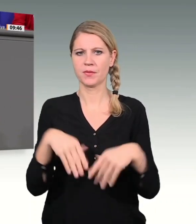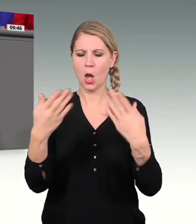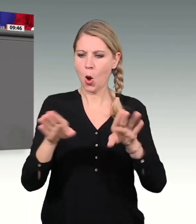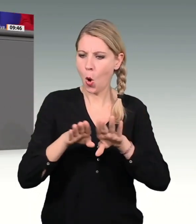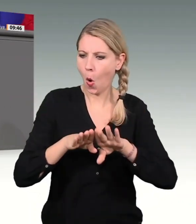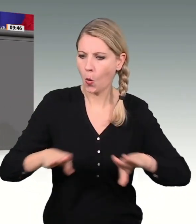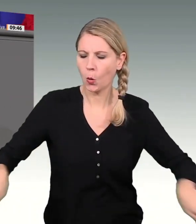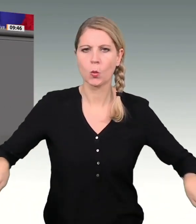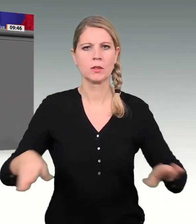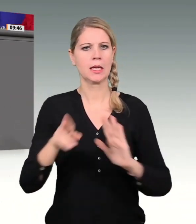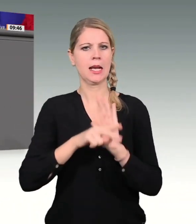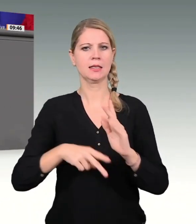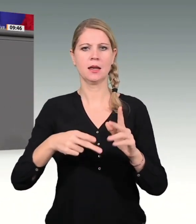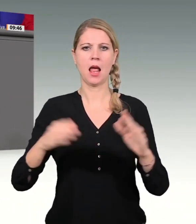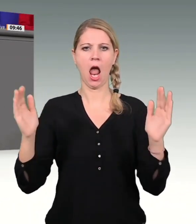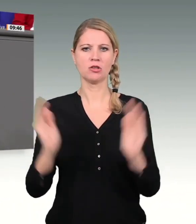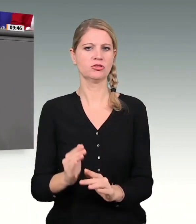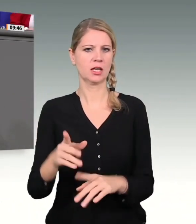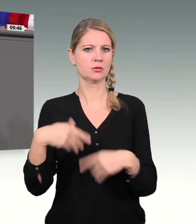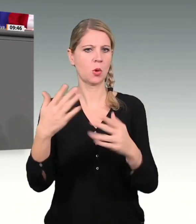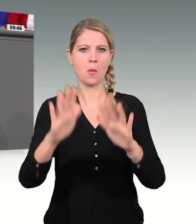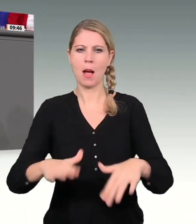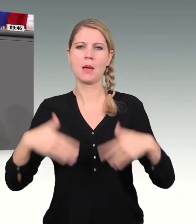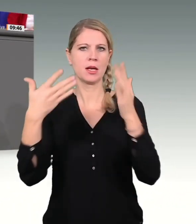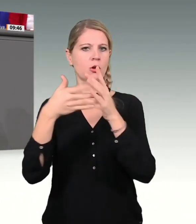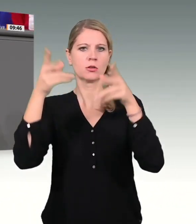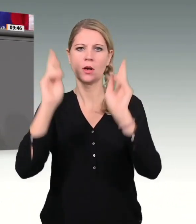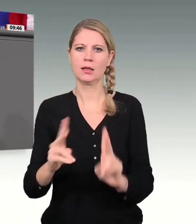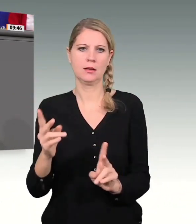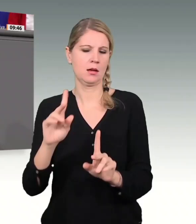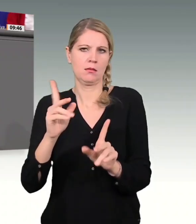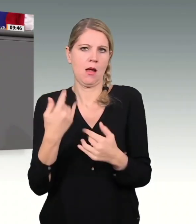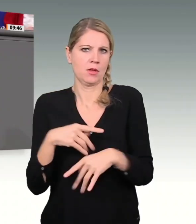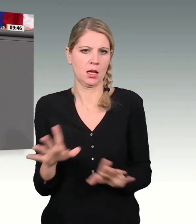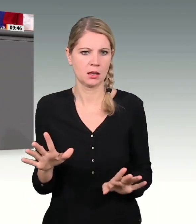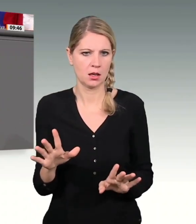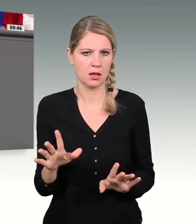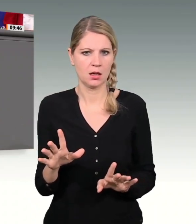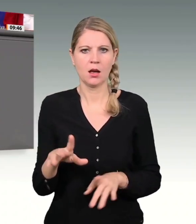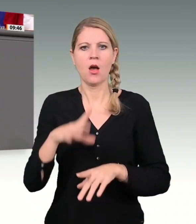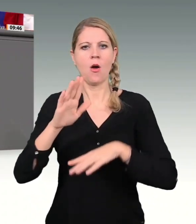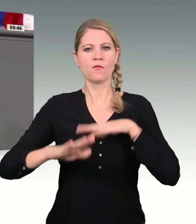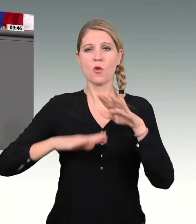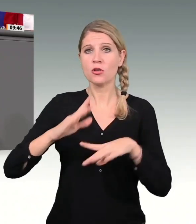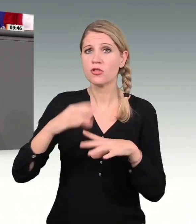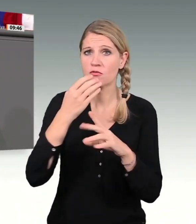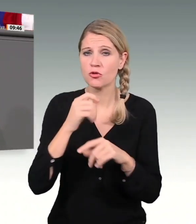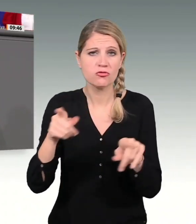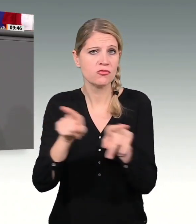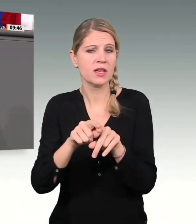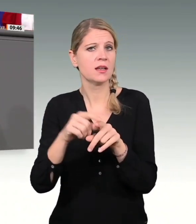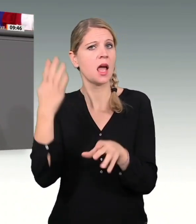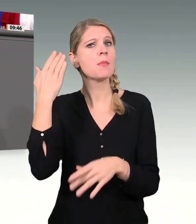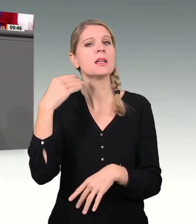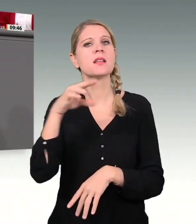wagen wollen, dann geht das nur in Anlehnung an Willy Brandt mit mehr Demokratie. Ohne Demokratie gibt es keinen Fortschritt, meine Damen und Herren.